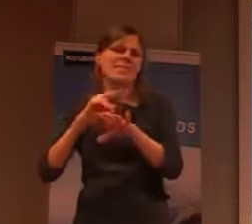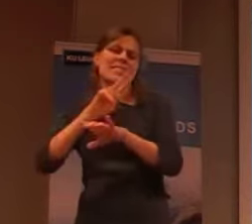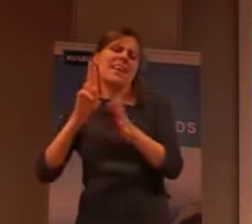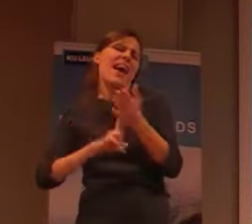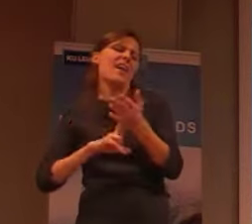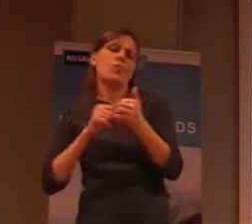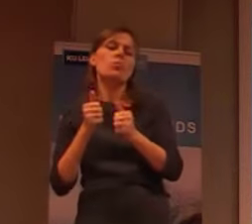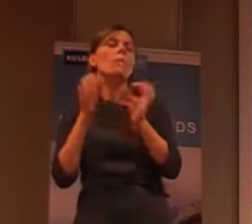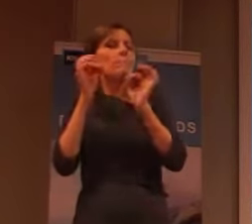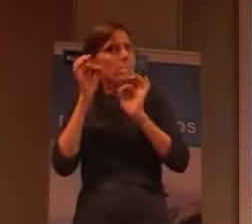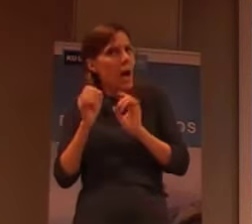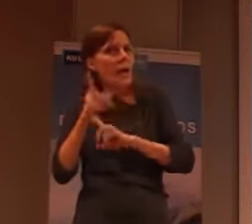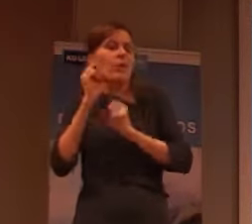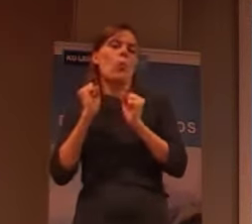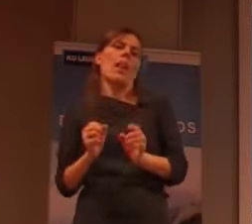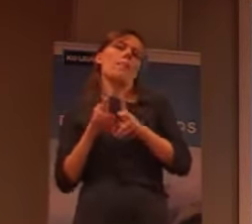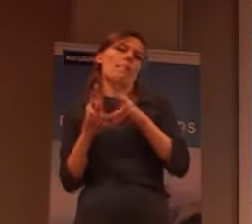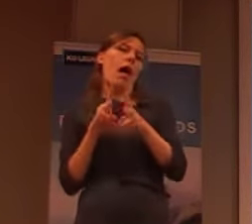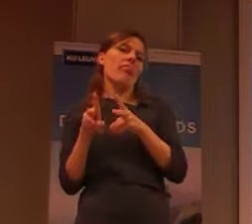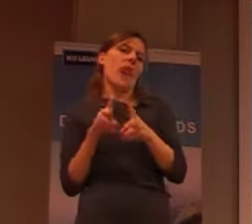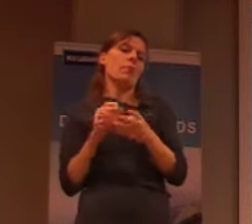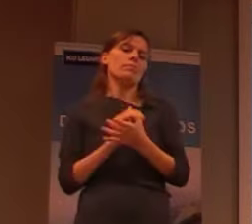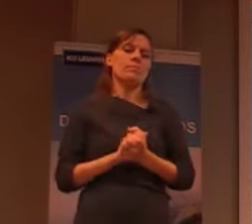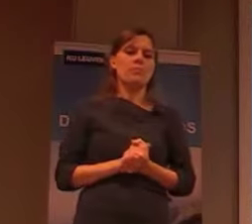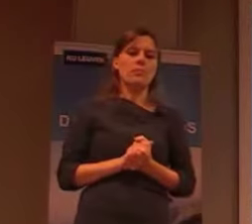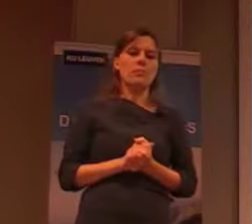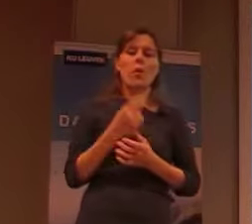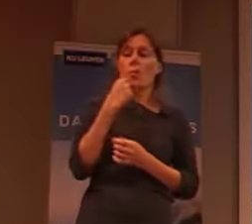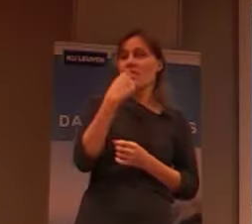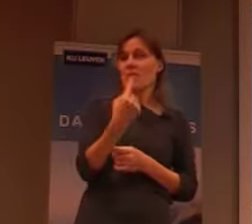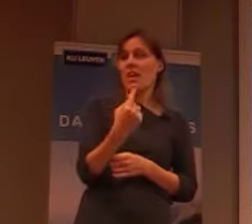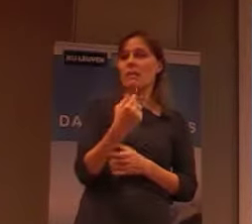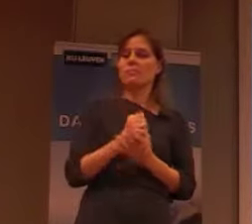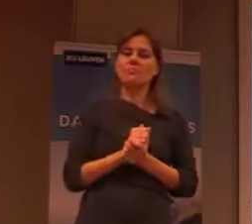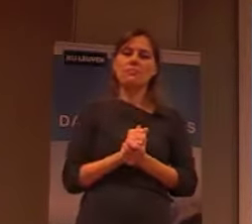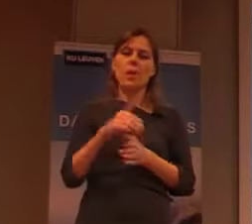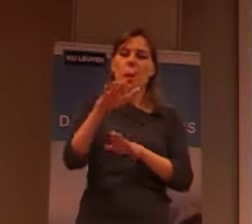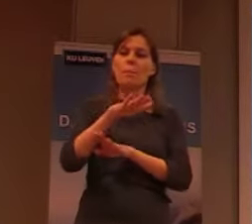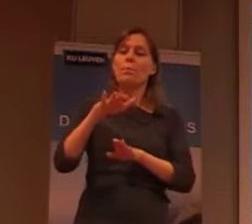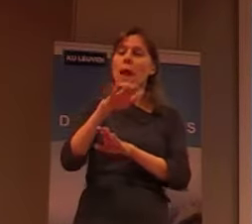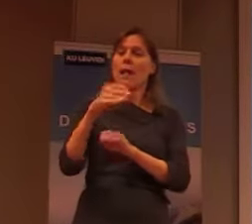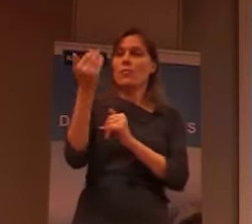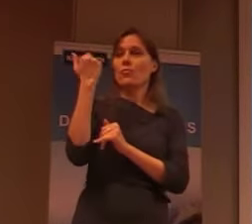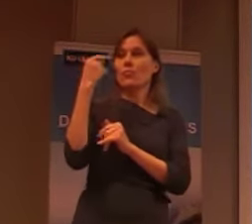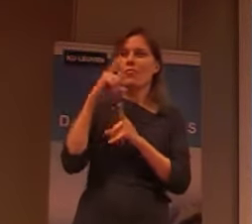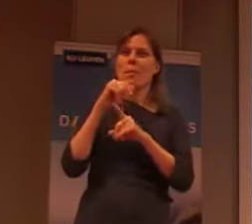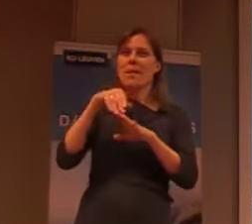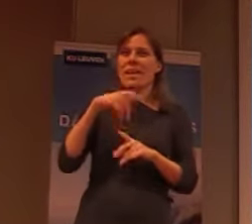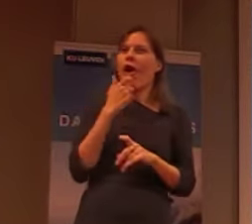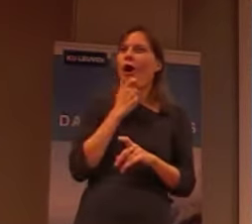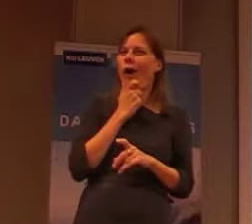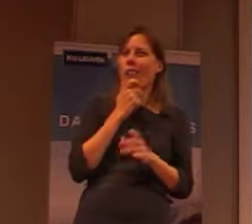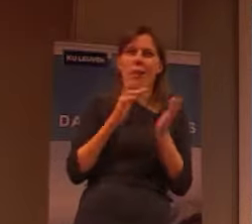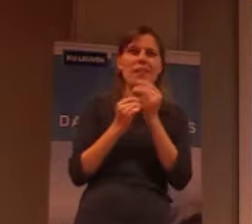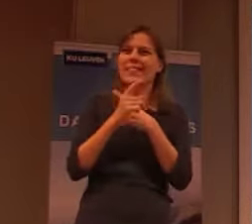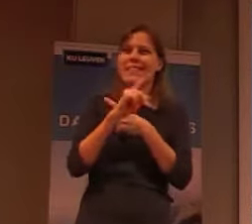heeft ertoe geleid dat die organisaties die men had, die sites die men had, dat die verouderd werden. Want het werd niet meer